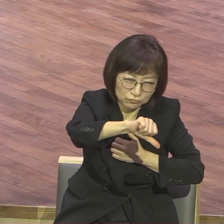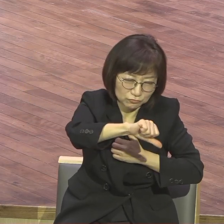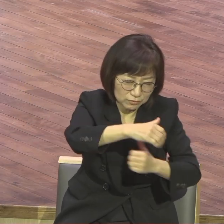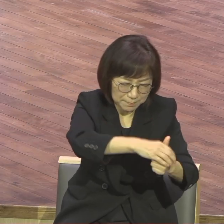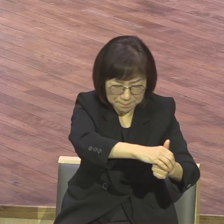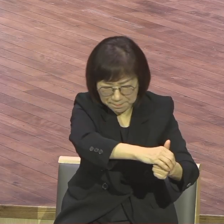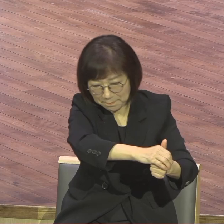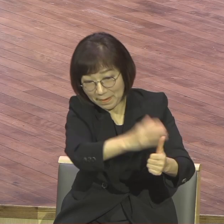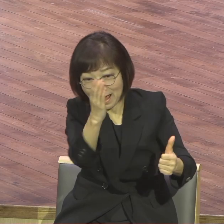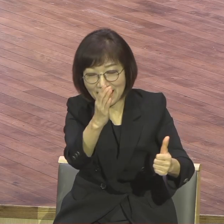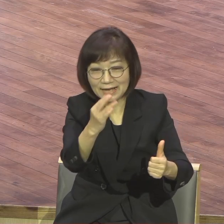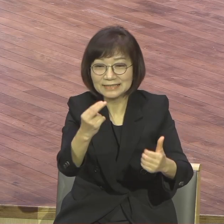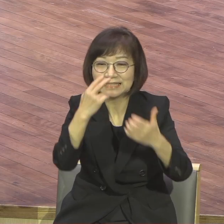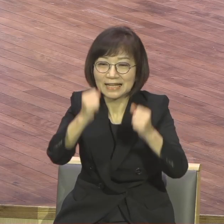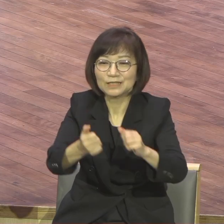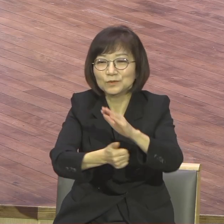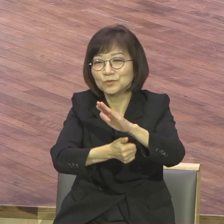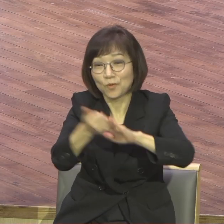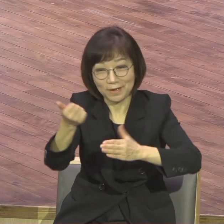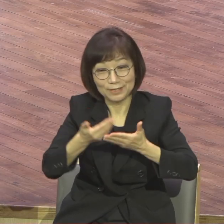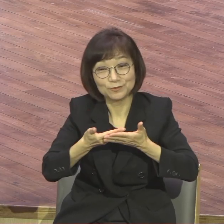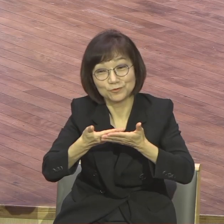전략하고 말 가질 수 있도록 가질 인도해 주신다